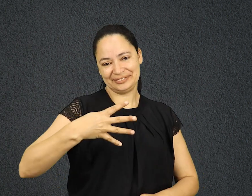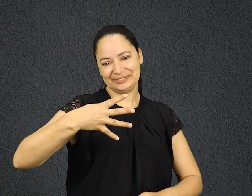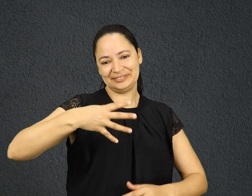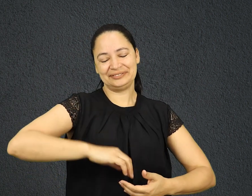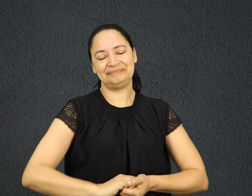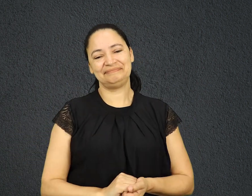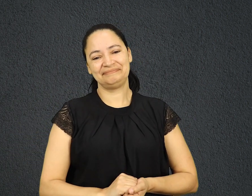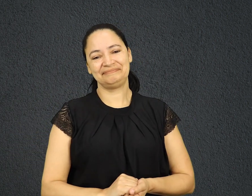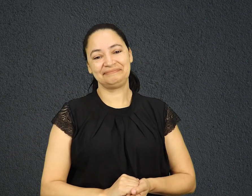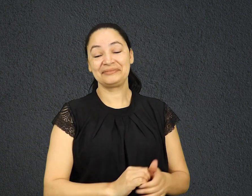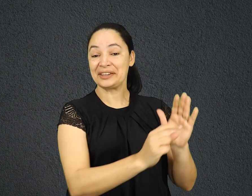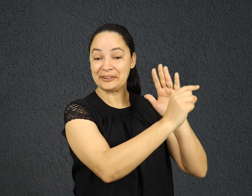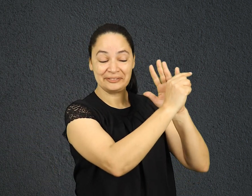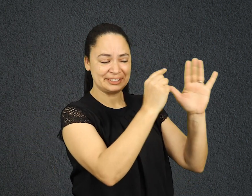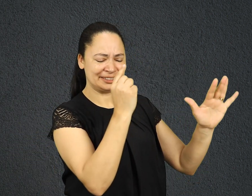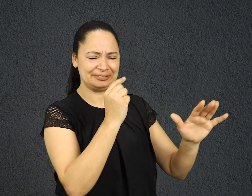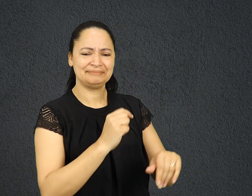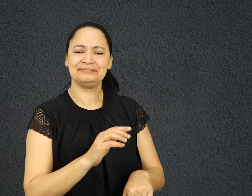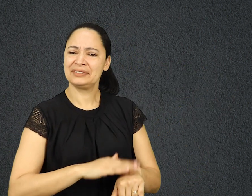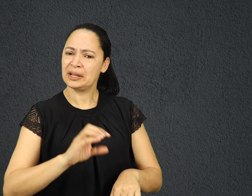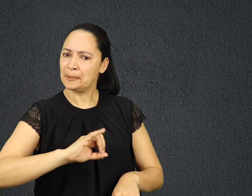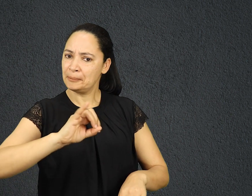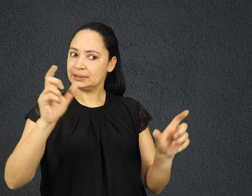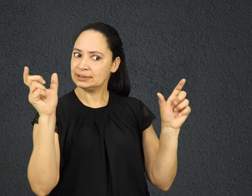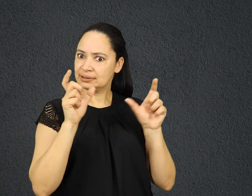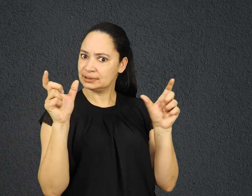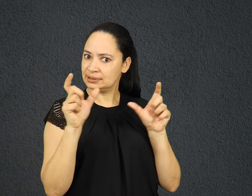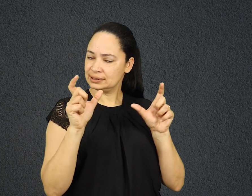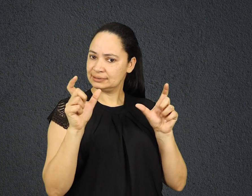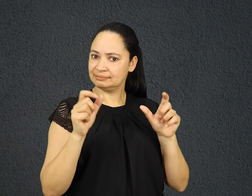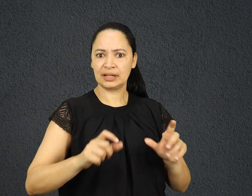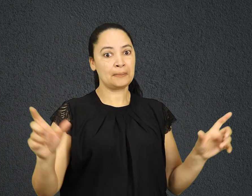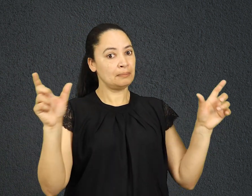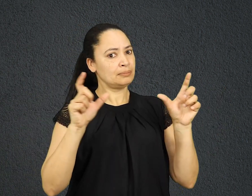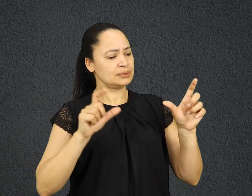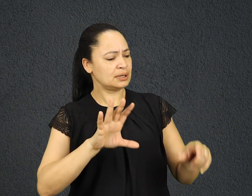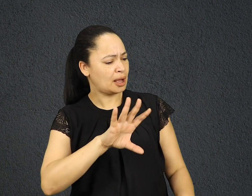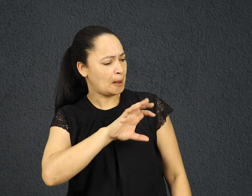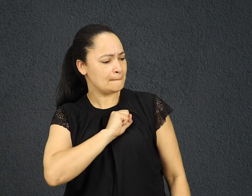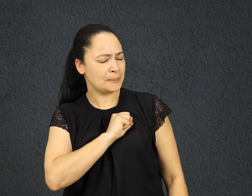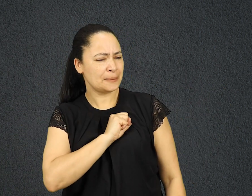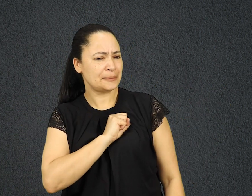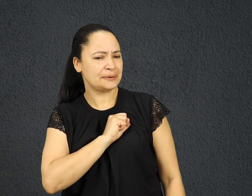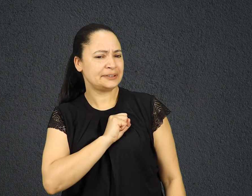Em nosso versículo-chave, há um importante alerta. A importância de o amor não ser estimulado ou